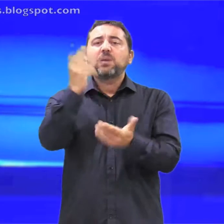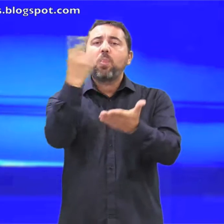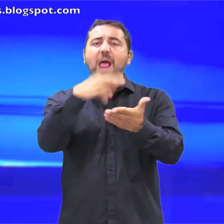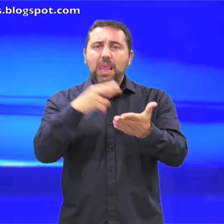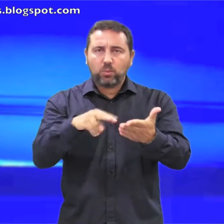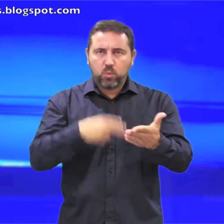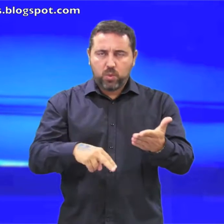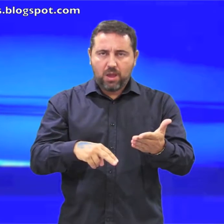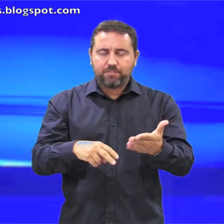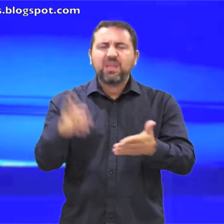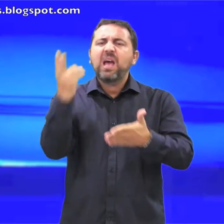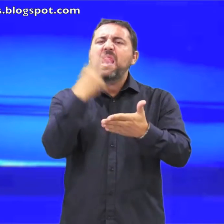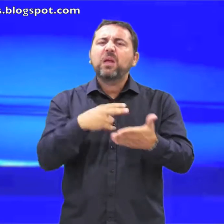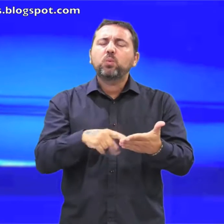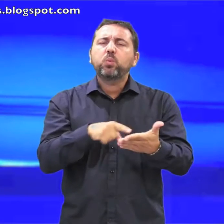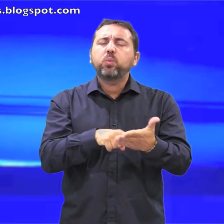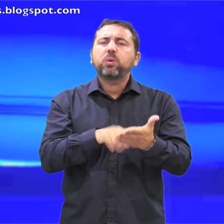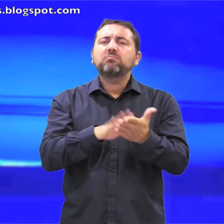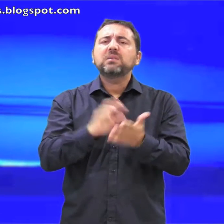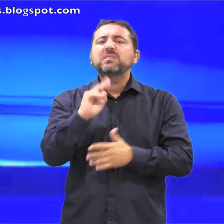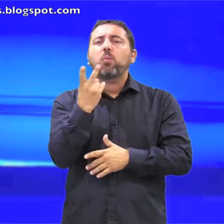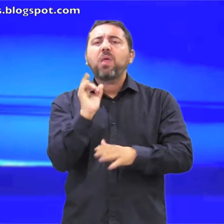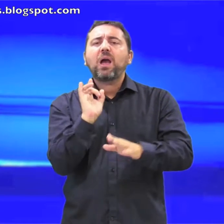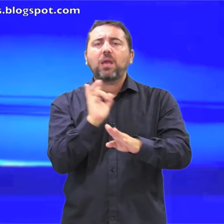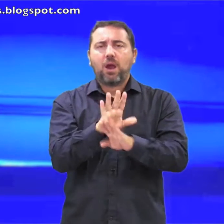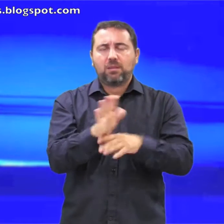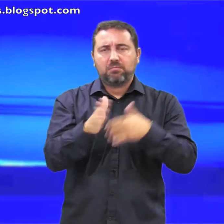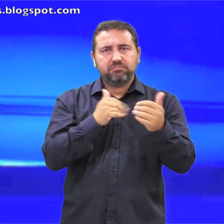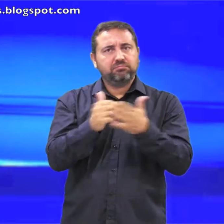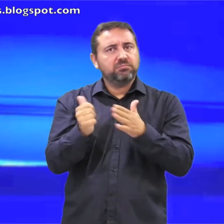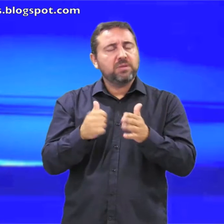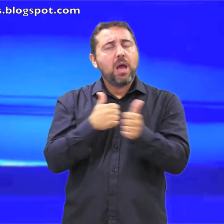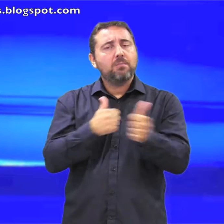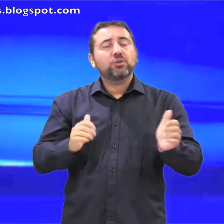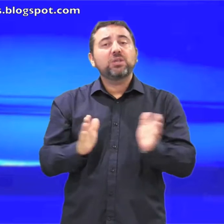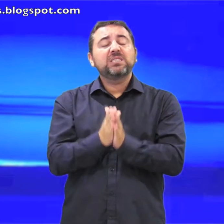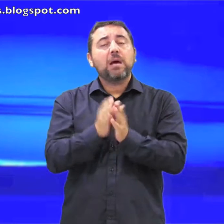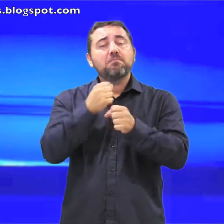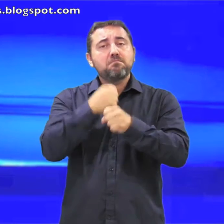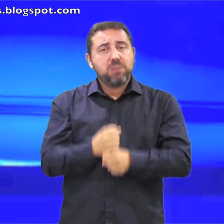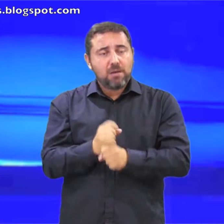Segunda lectura Lectura de la segunda Carta del apóstol San Pablo